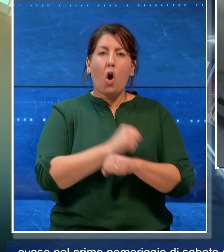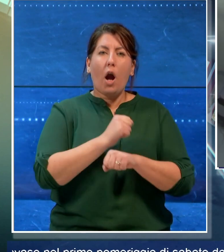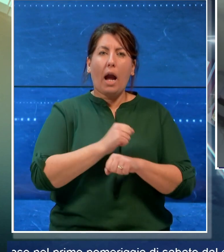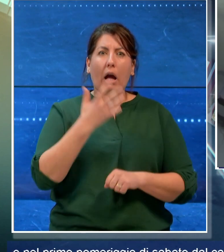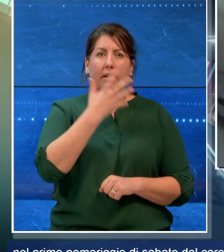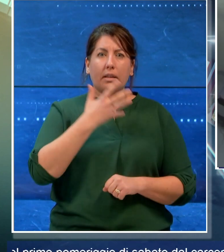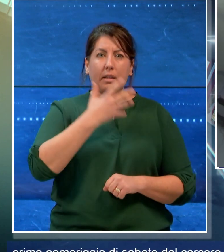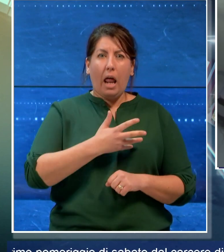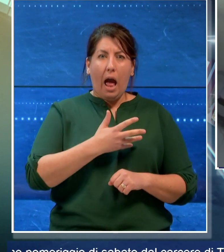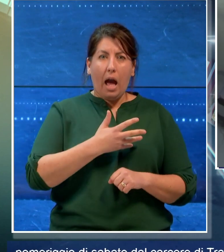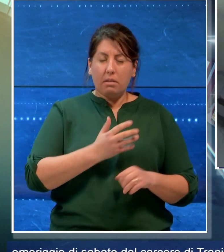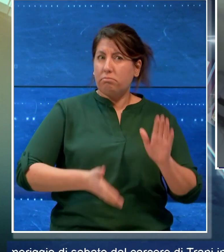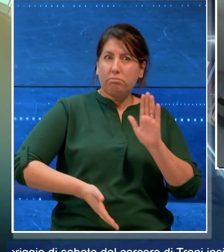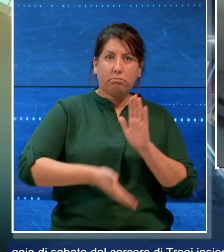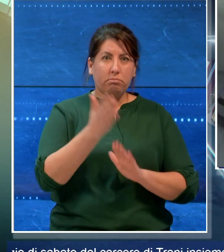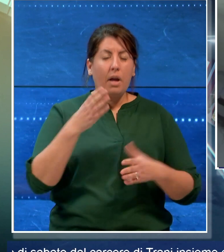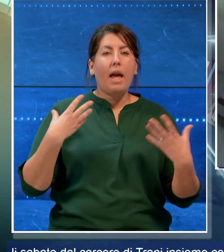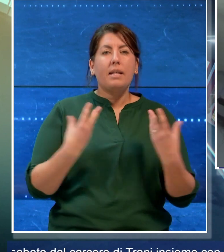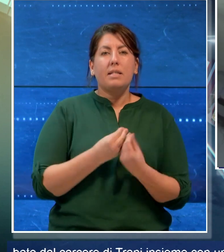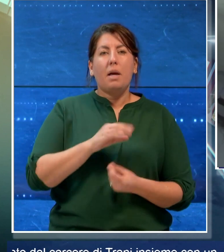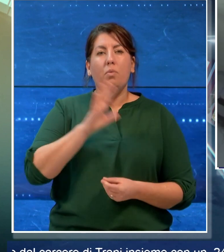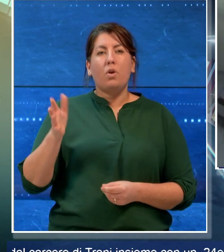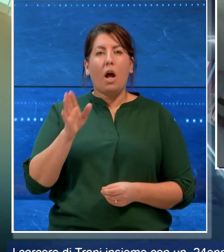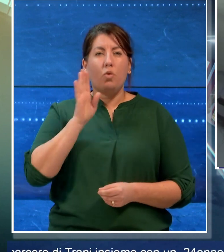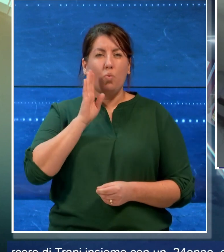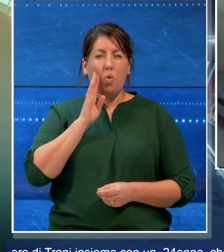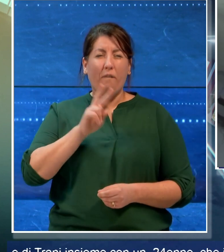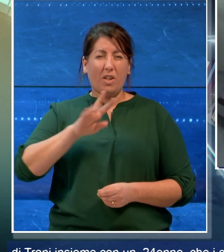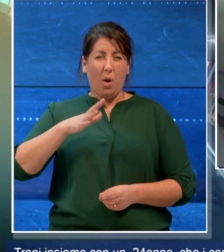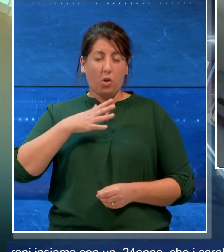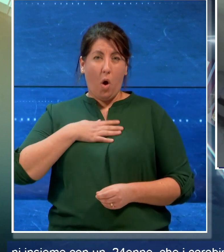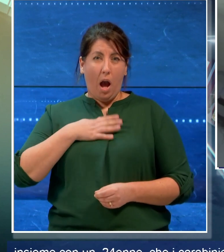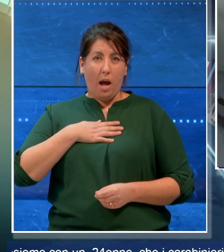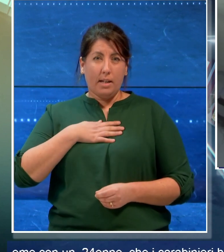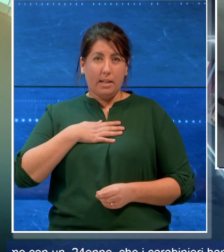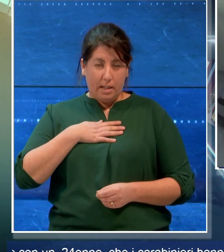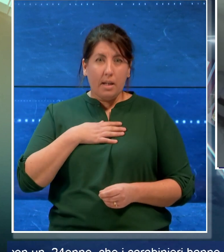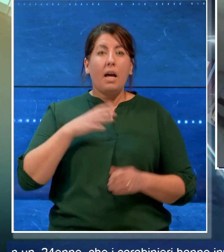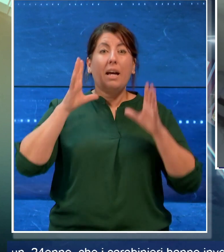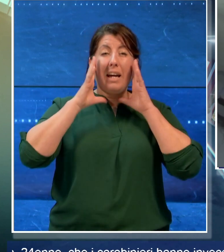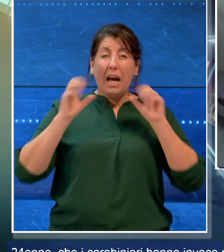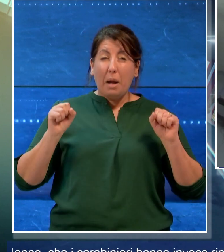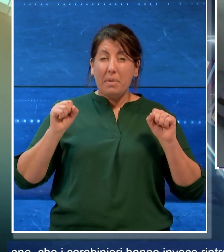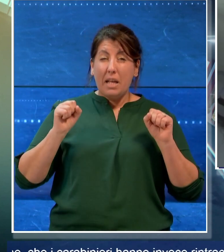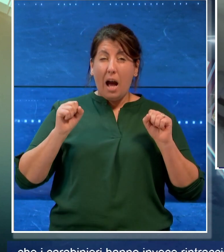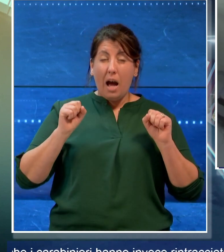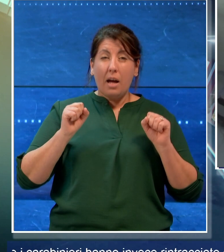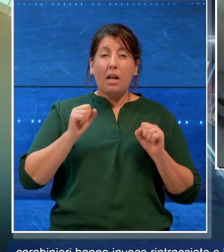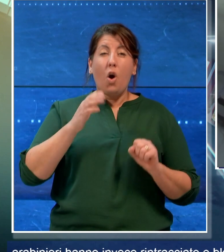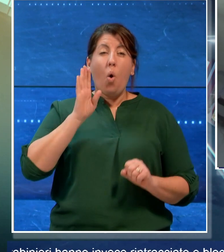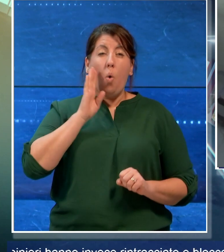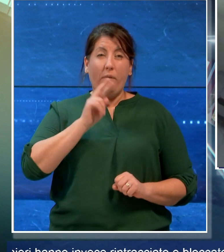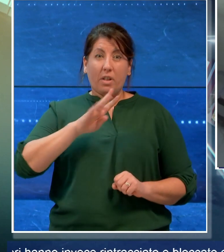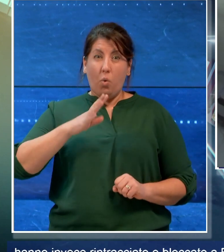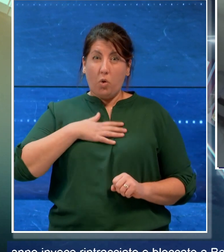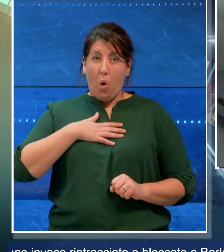insieme con un 24enne che i carabinieri hanno invece rintracciato e